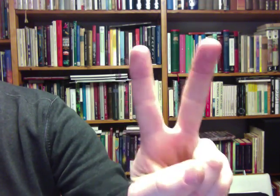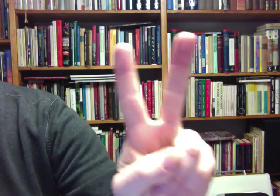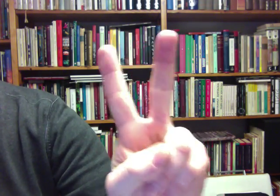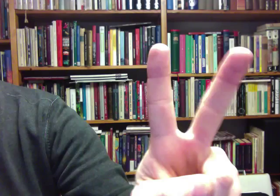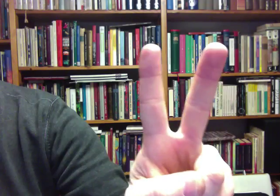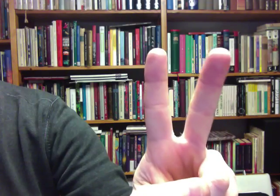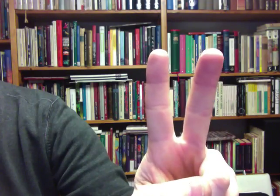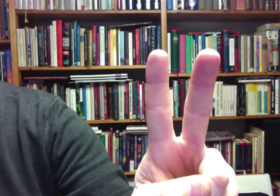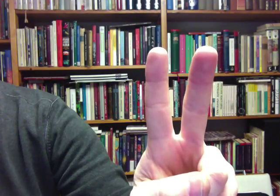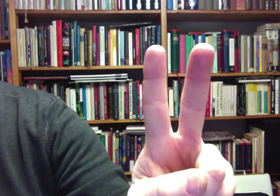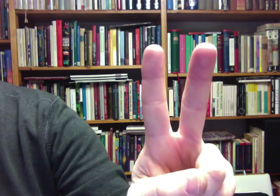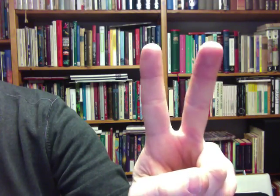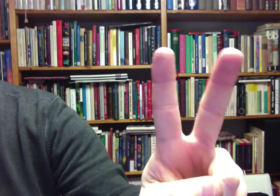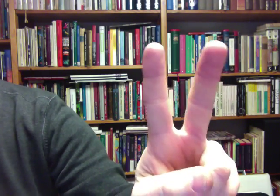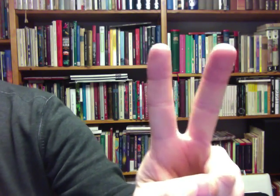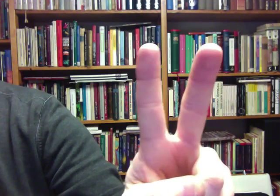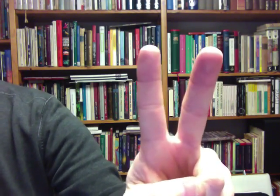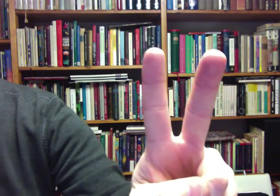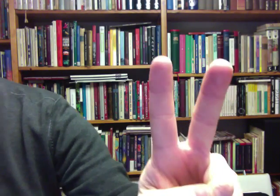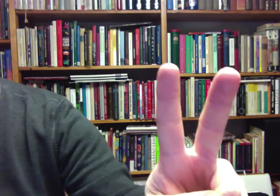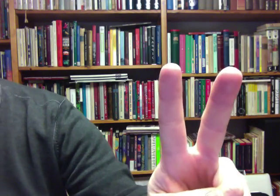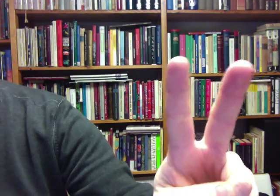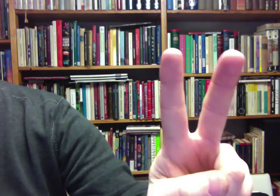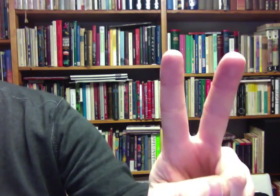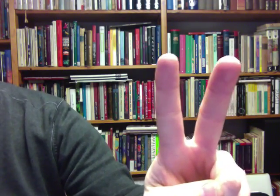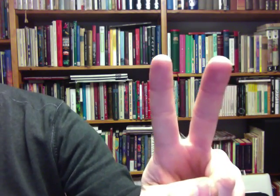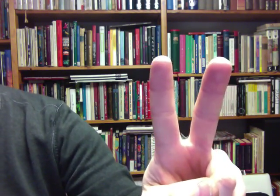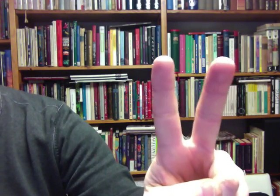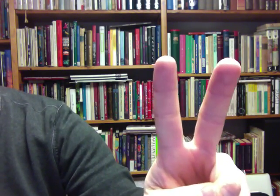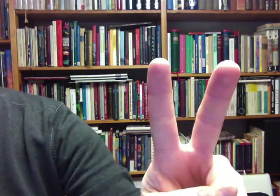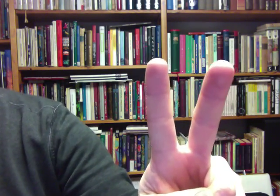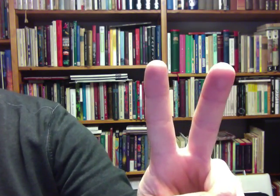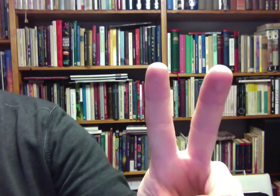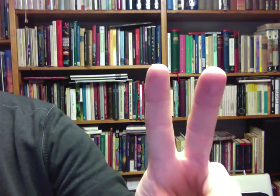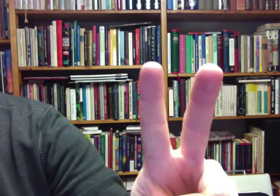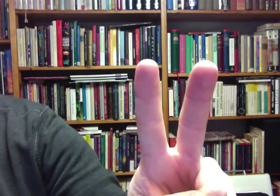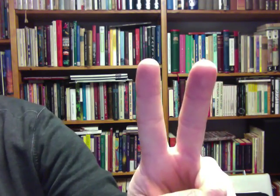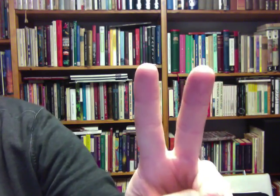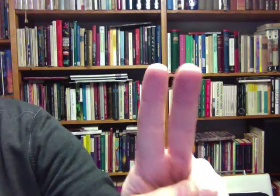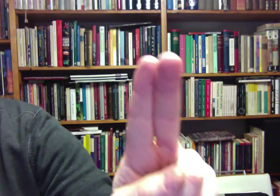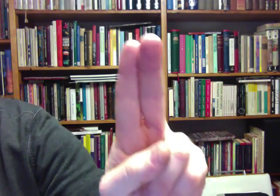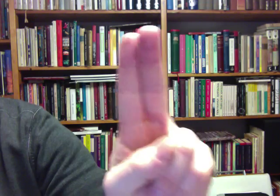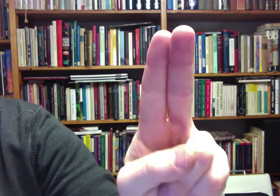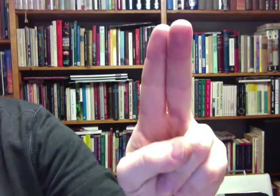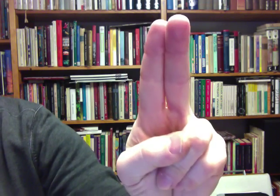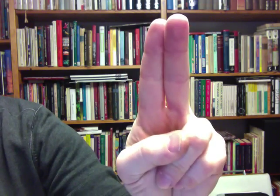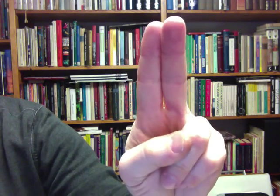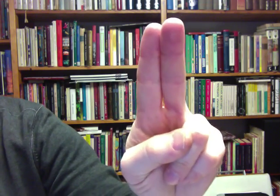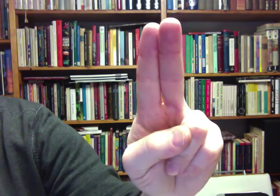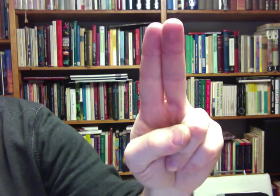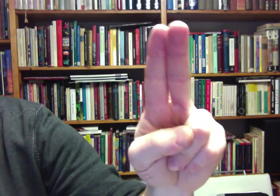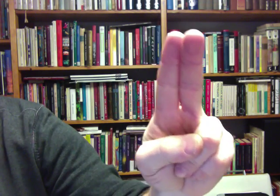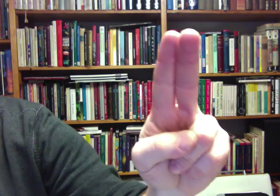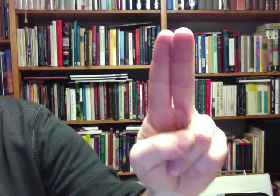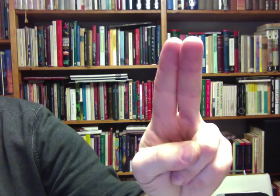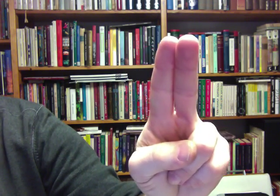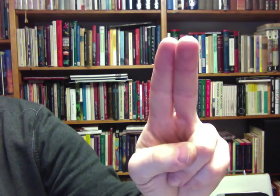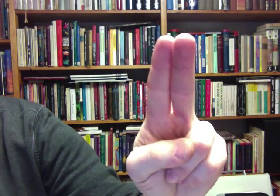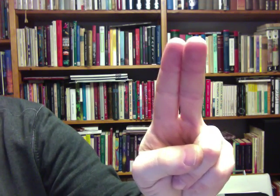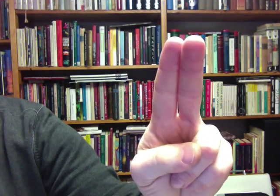Kaksi. Älä käytä väärin Herran Jumalasi nimeä. Ensin tässä vähän niin kuin sormet vala